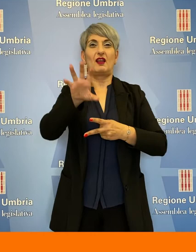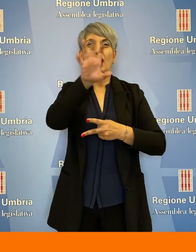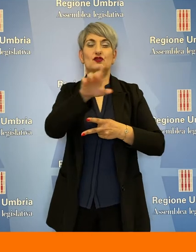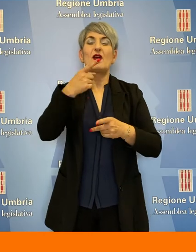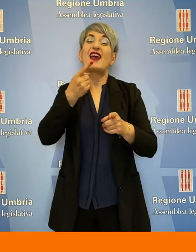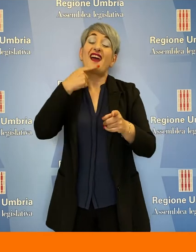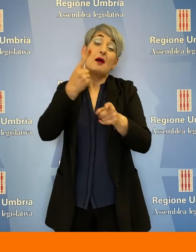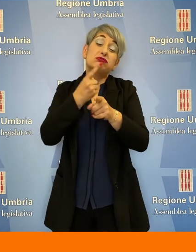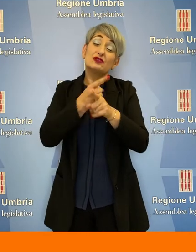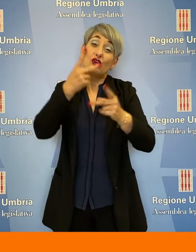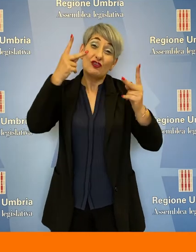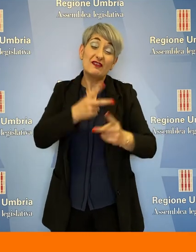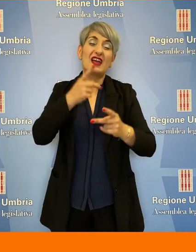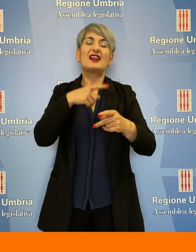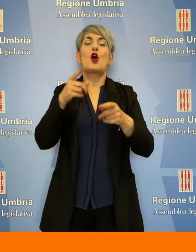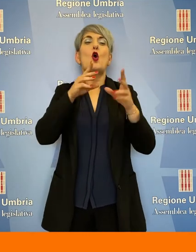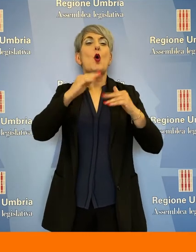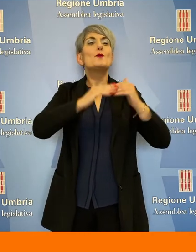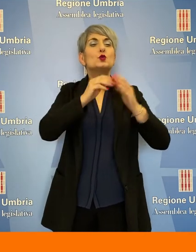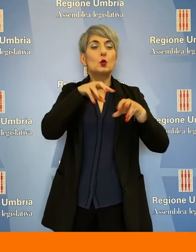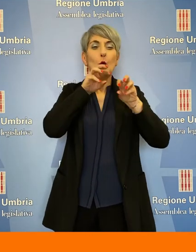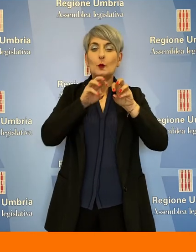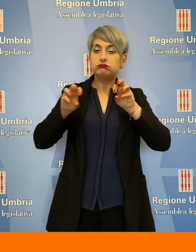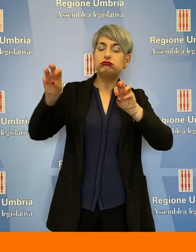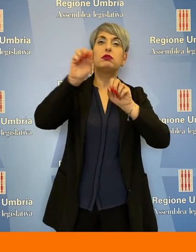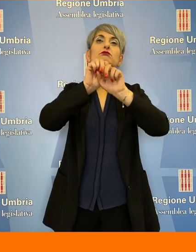strutture piccole e diffuse sul territorio.